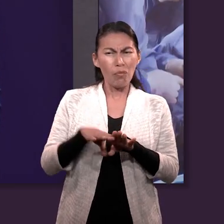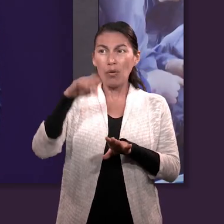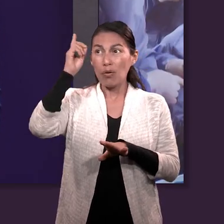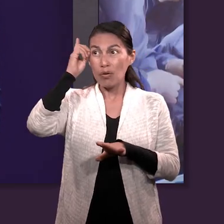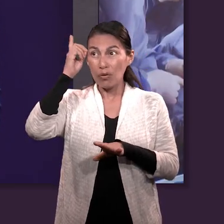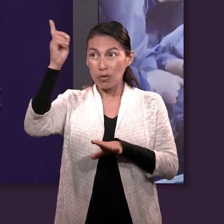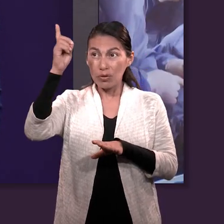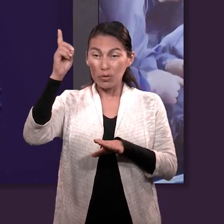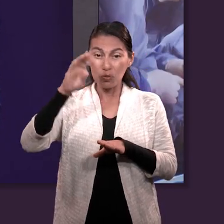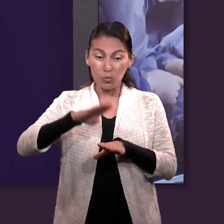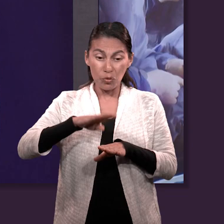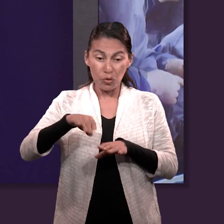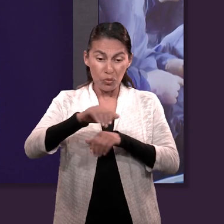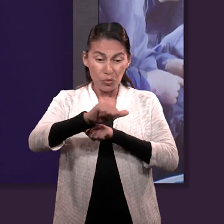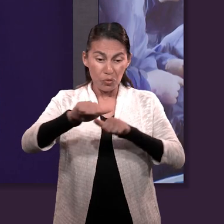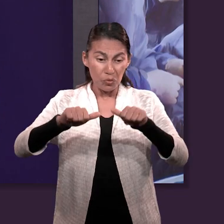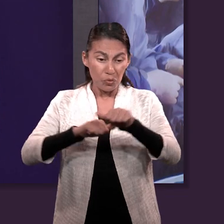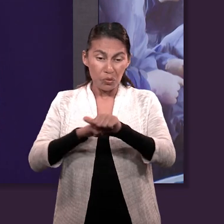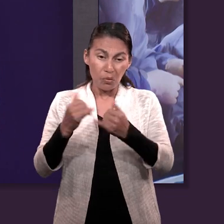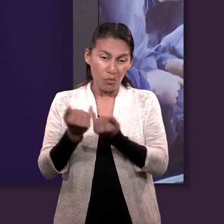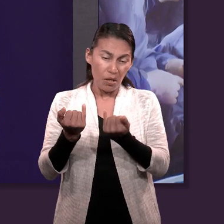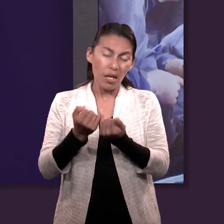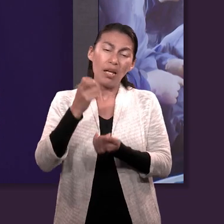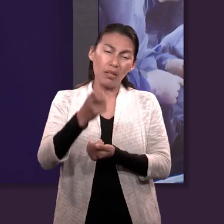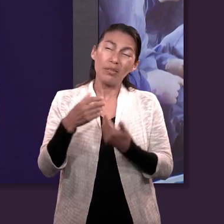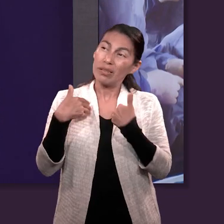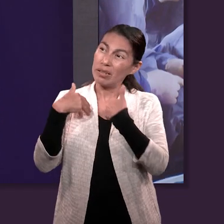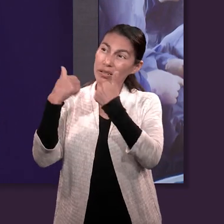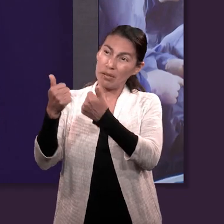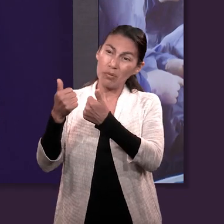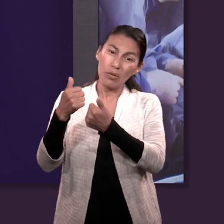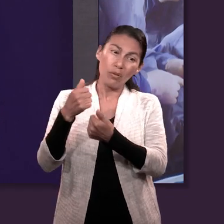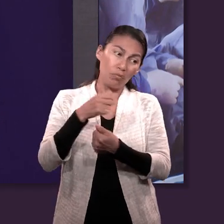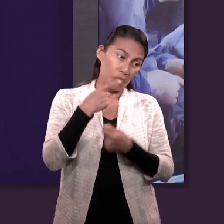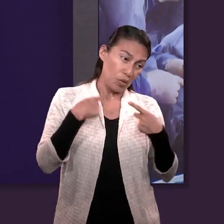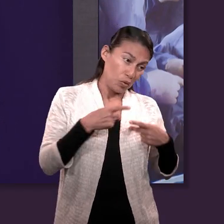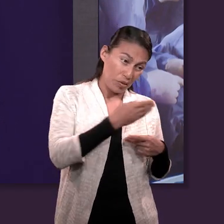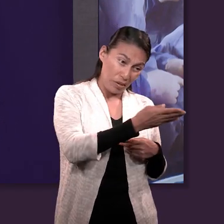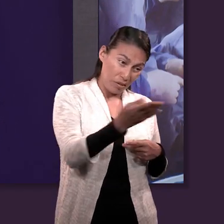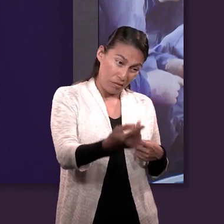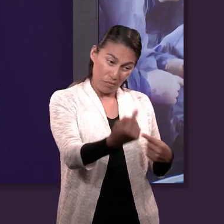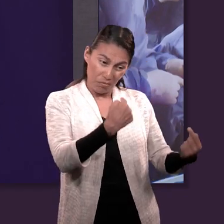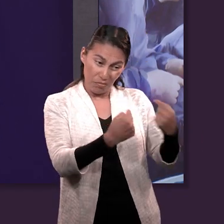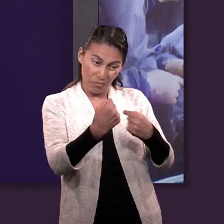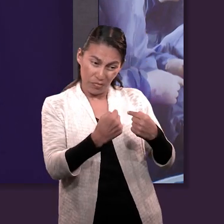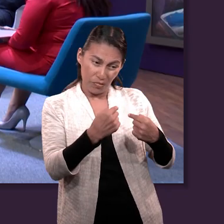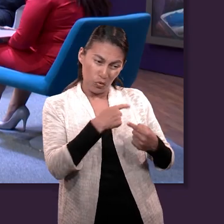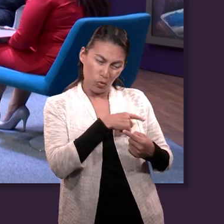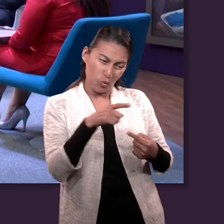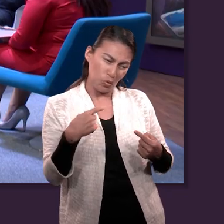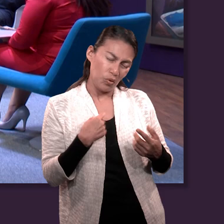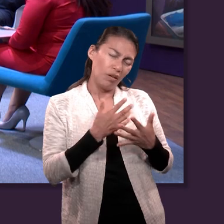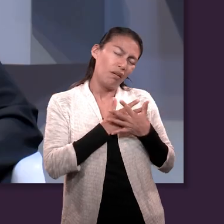nos puede ayudar a intentar amar a nuestros enemigos. Ok. ¿Qué otra enseñanza podemos tener en los versículos?